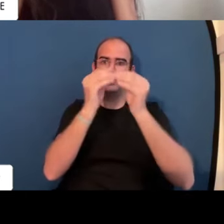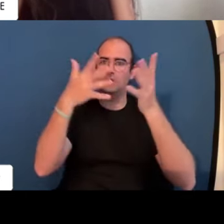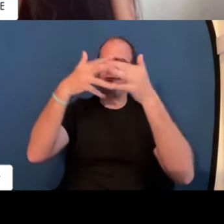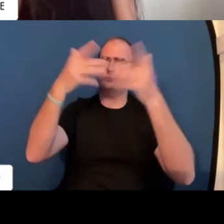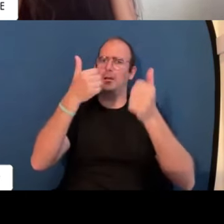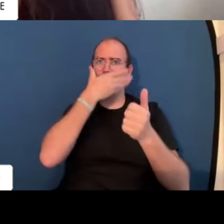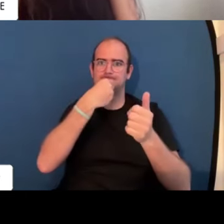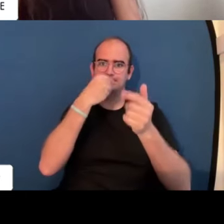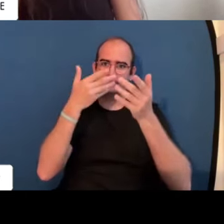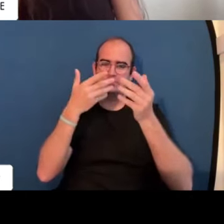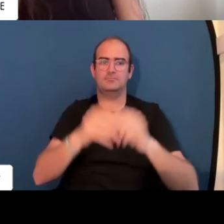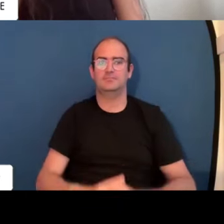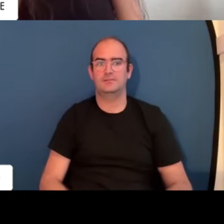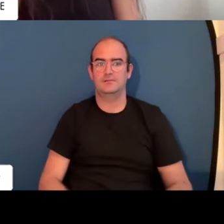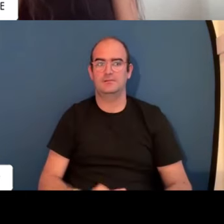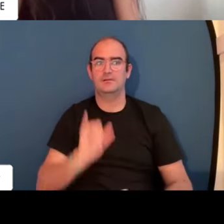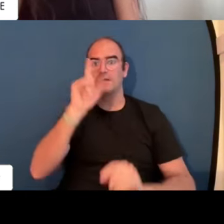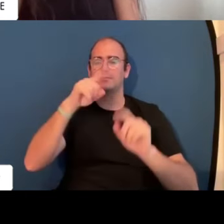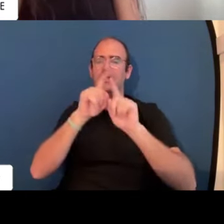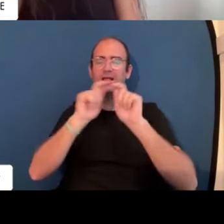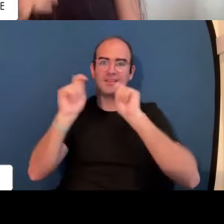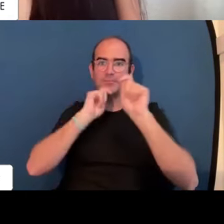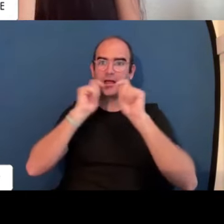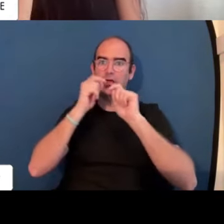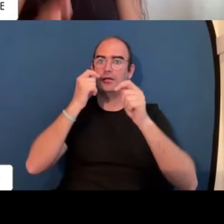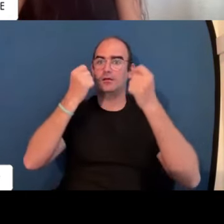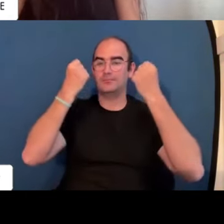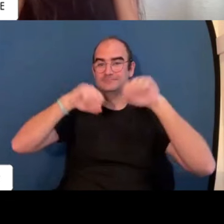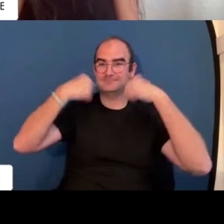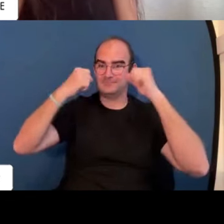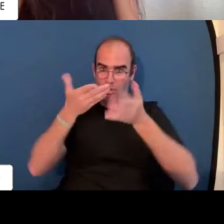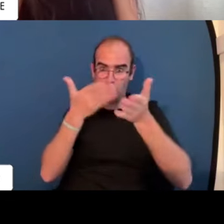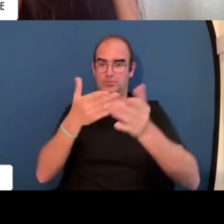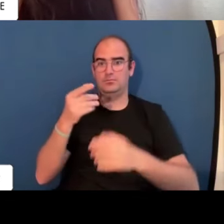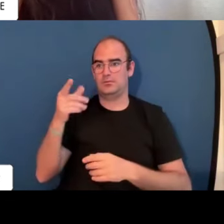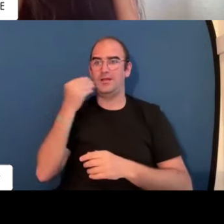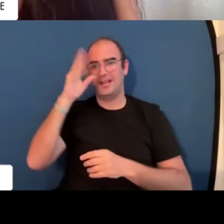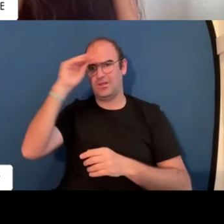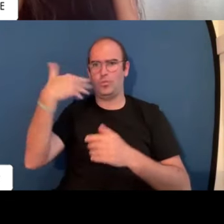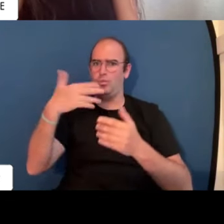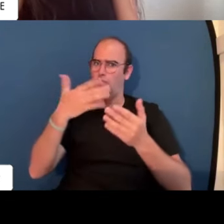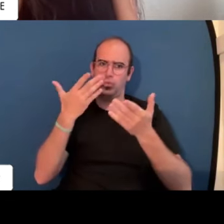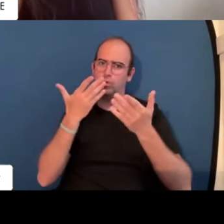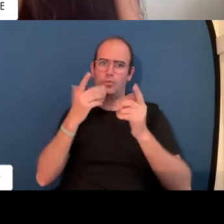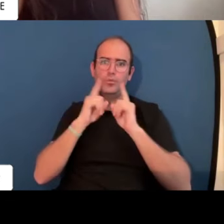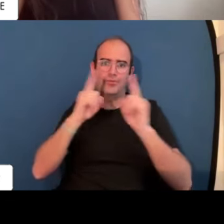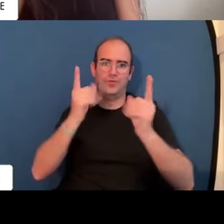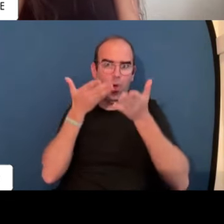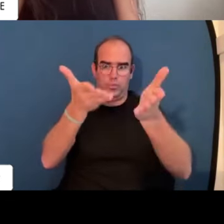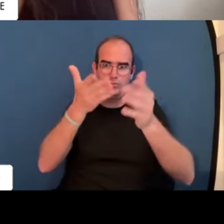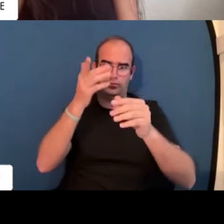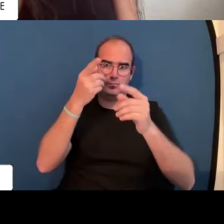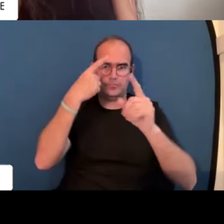carta de motivación que las frases sean más bonitas más atrayentes para las empresas